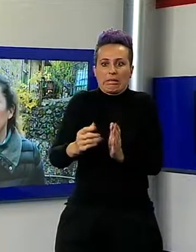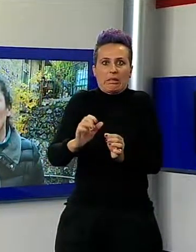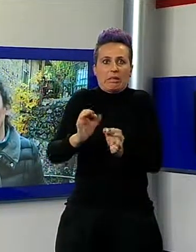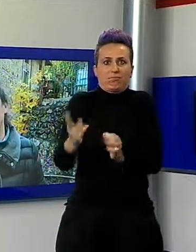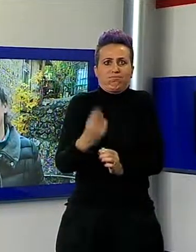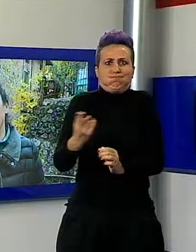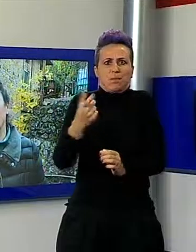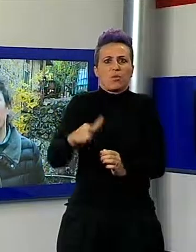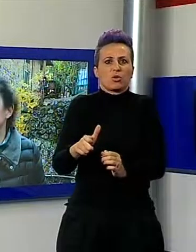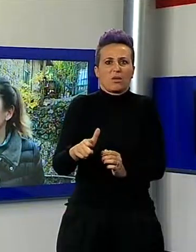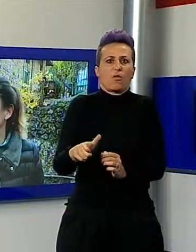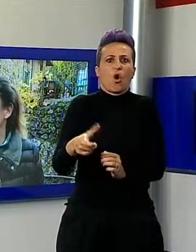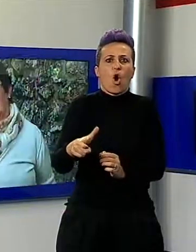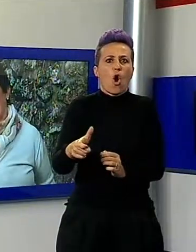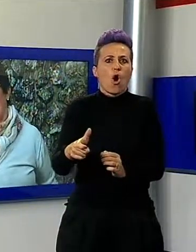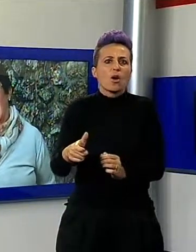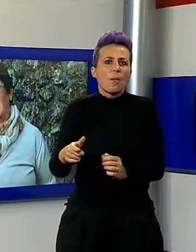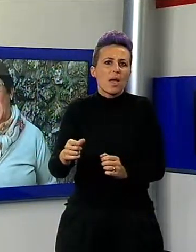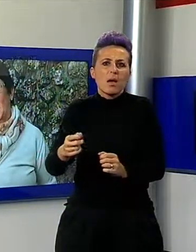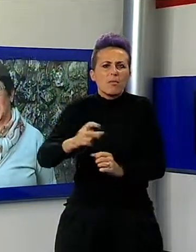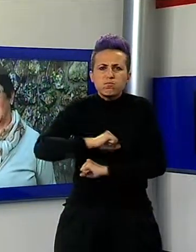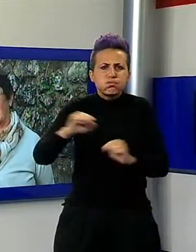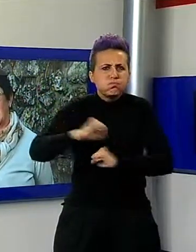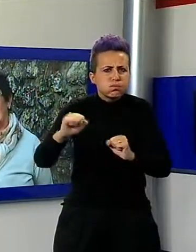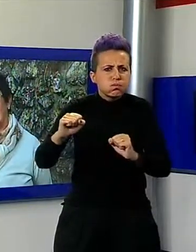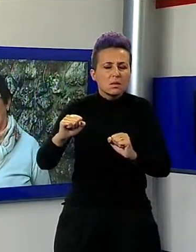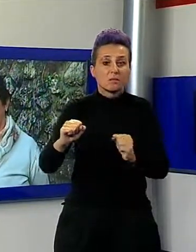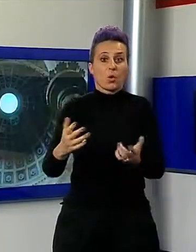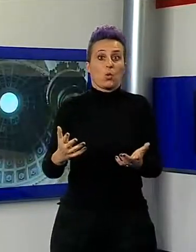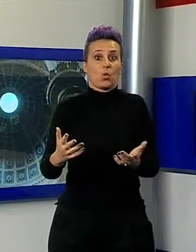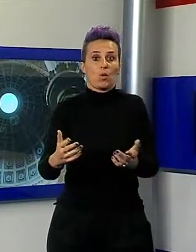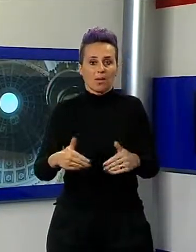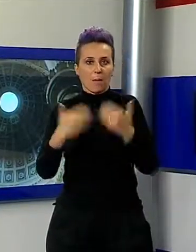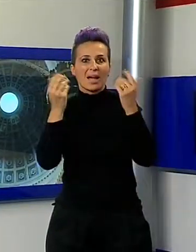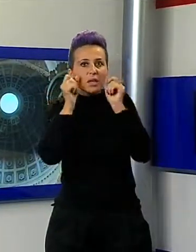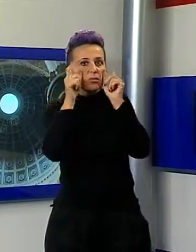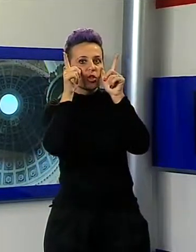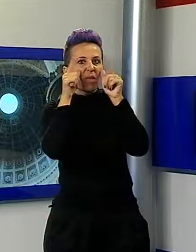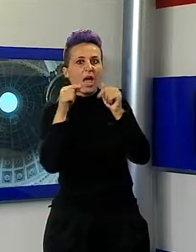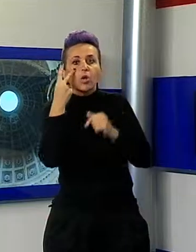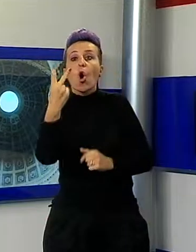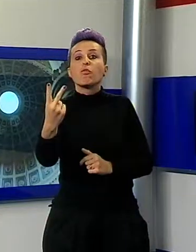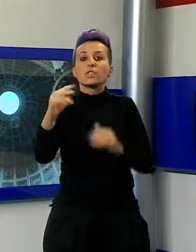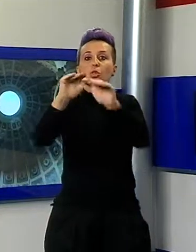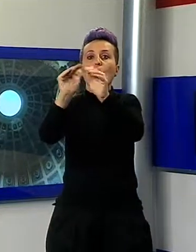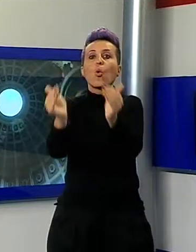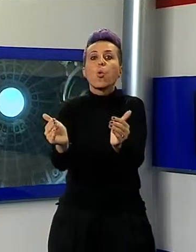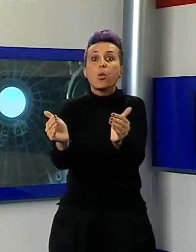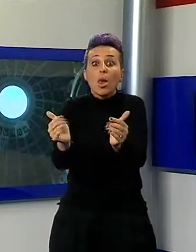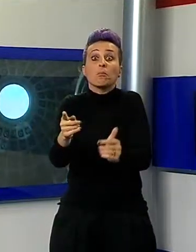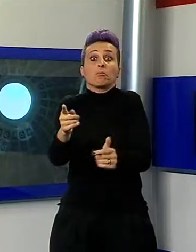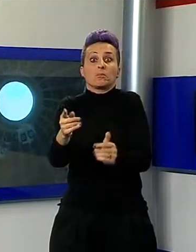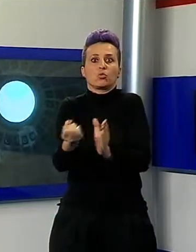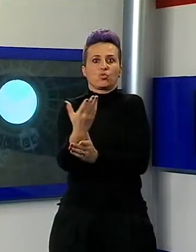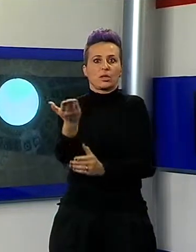accorti che la cupola era completamente sventrata. Era un bel boato fortissimo. Io non ho avuto il coraggio a facciarmi alla finestra,